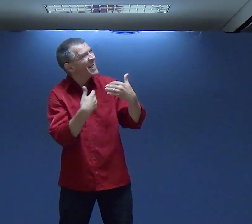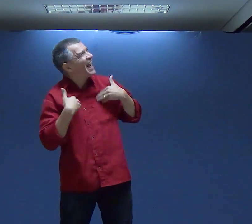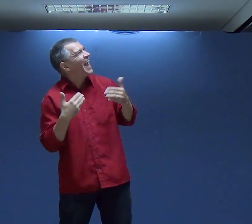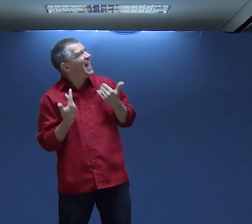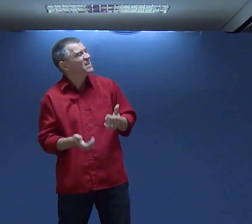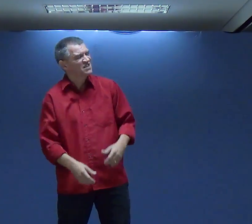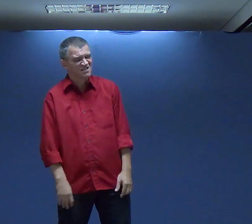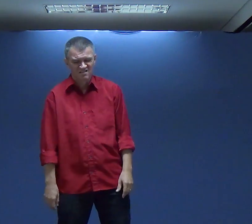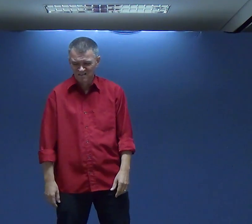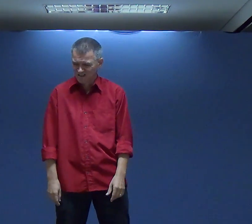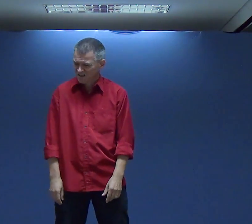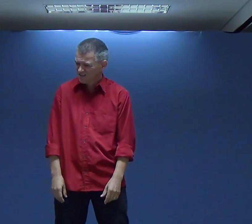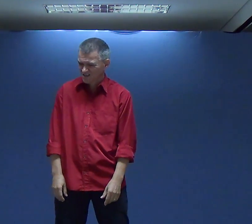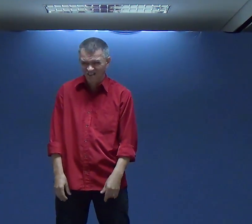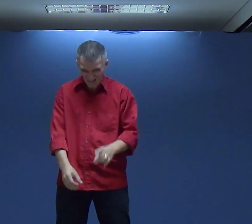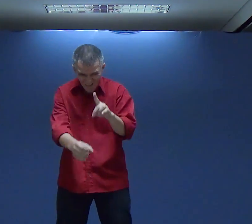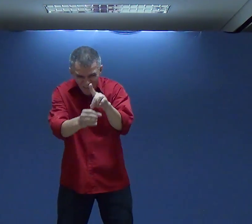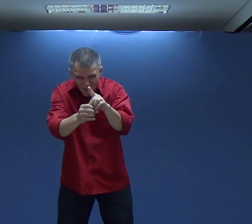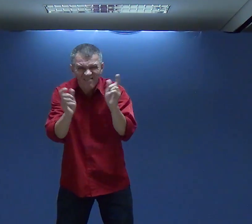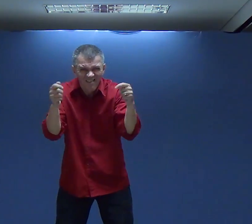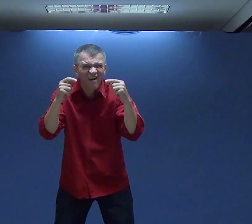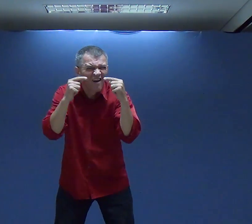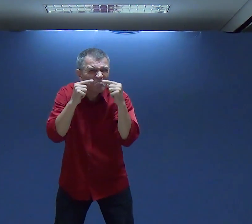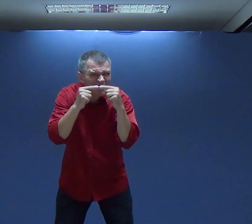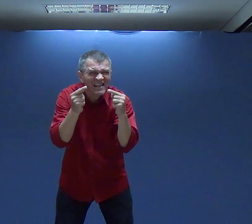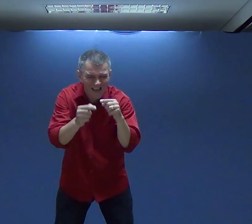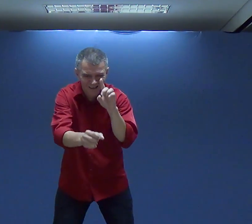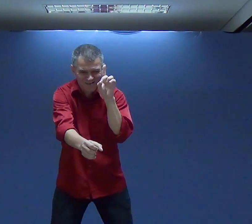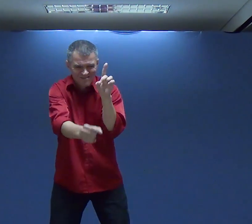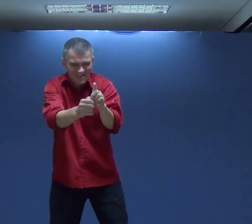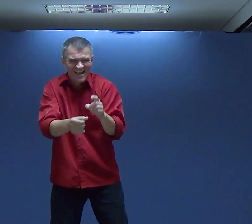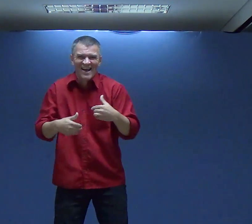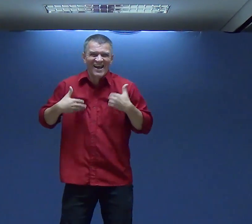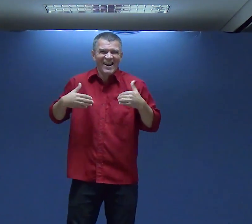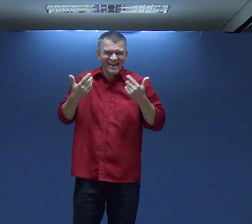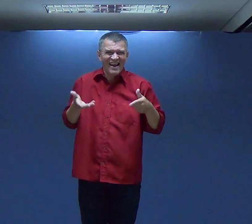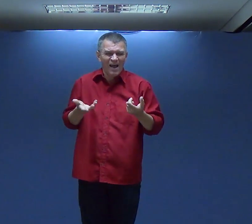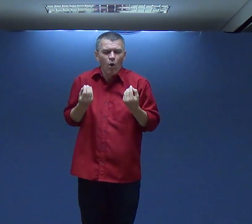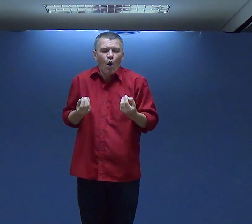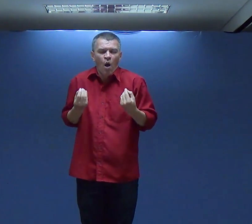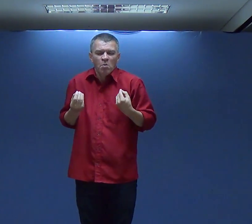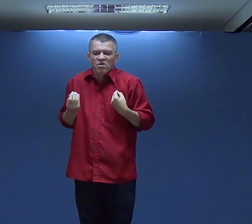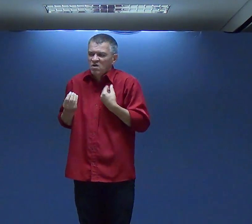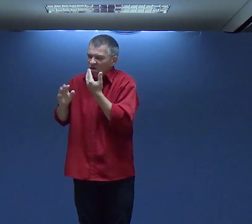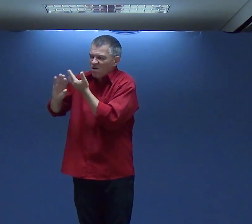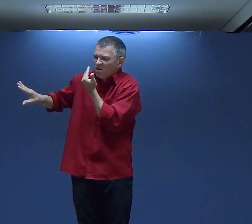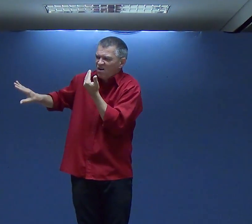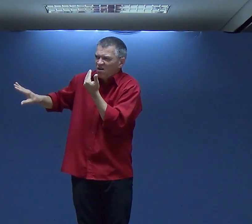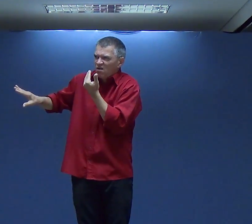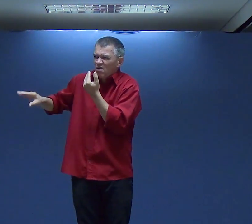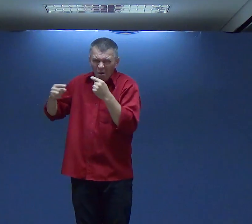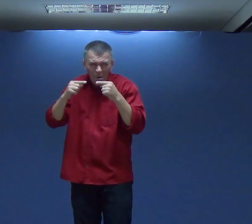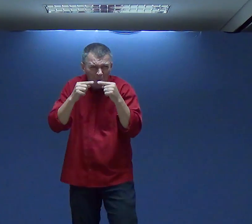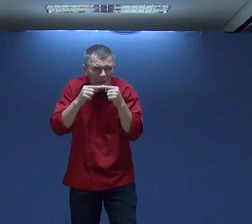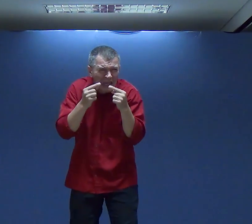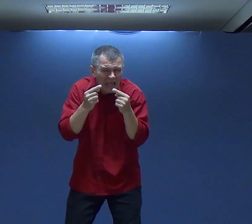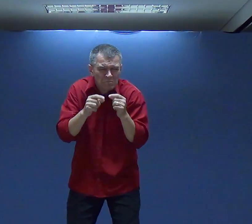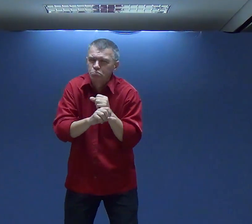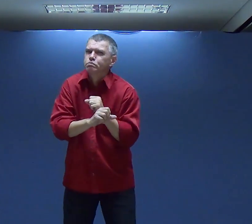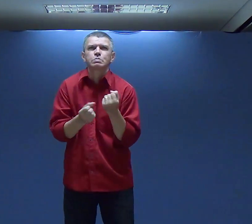sentimento Não sai de dentro de mim Parece que nem mesmo O meu dízimo Me alegra O fato de eu louvar a Deus Parece